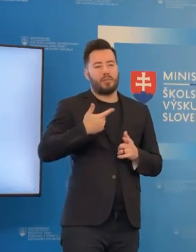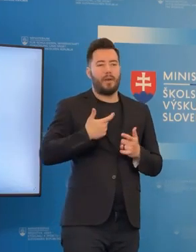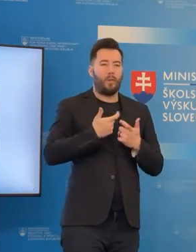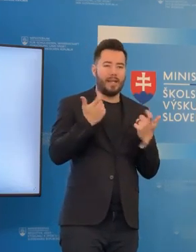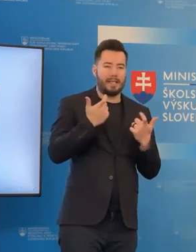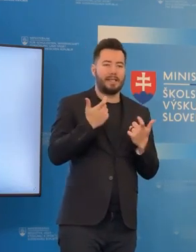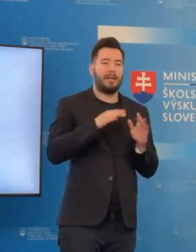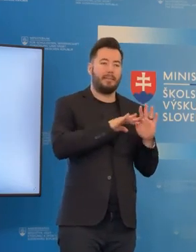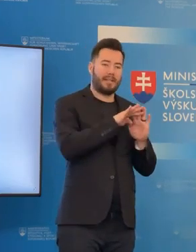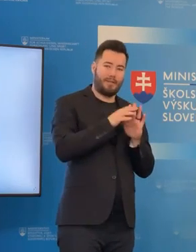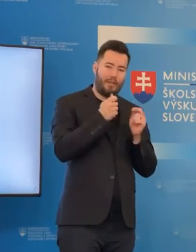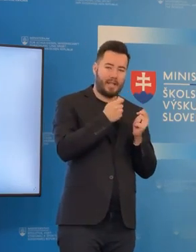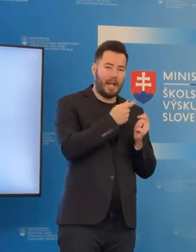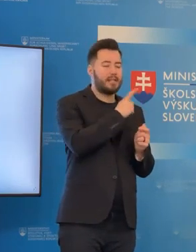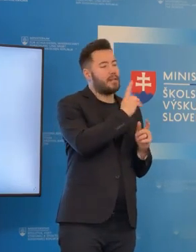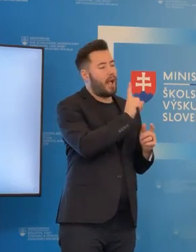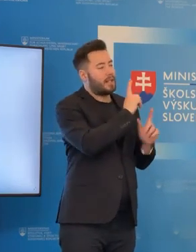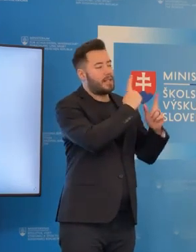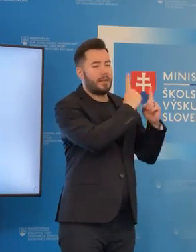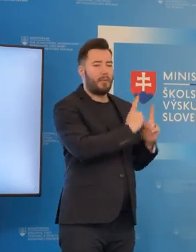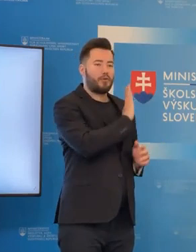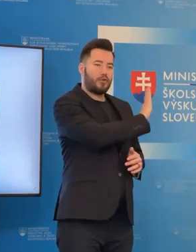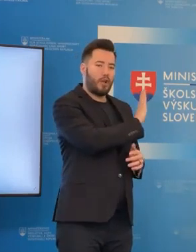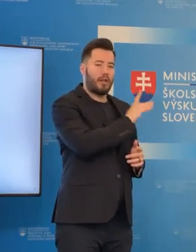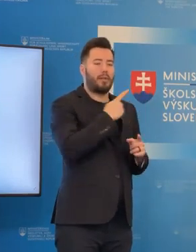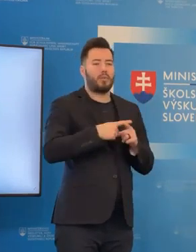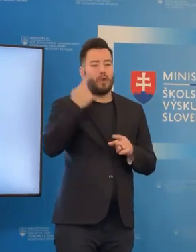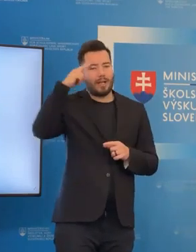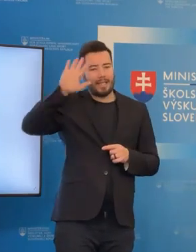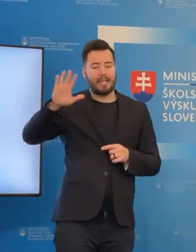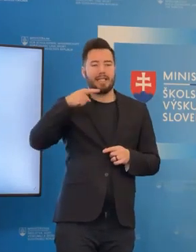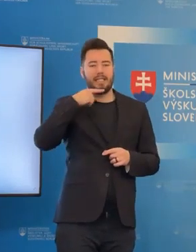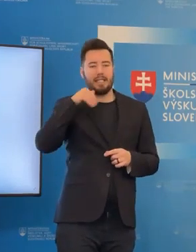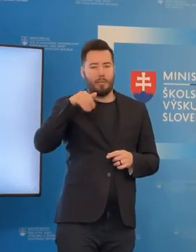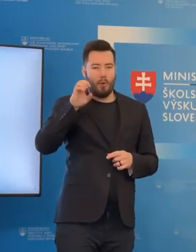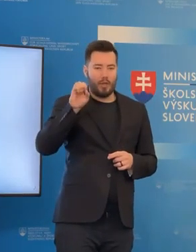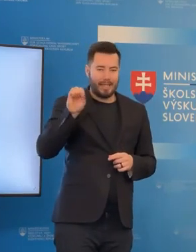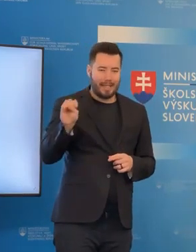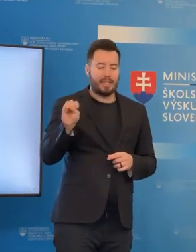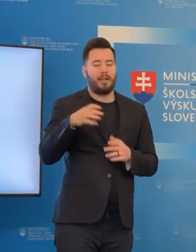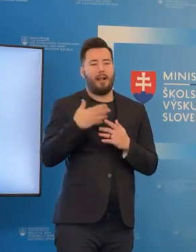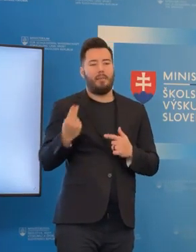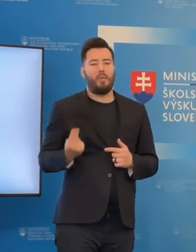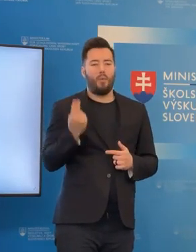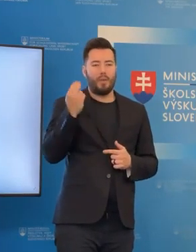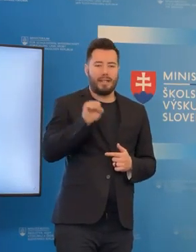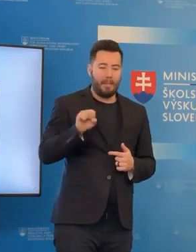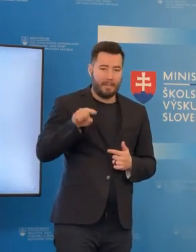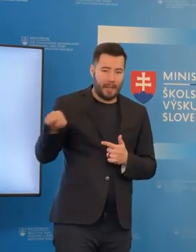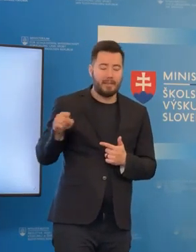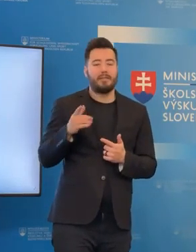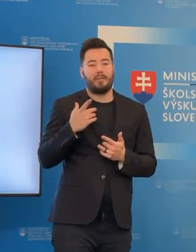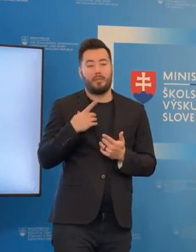či už s ministerstvom financie alebo s jednotlivými inštitúciami s MOSom a Úniou miest aby sme vedeli povedať ako budeme usmrňovať.